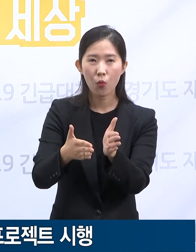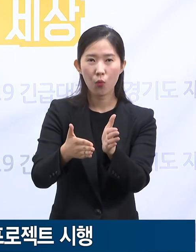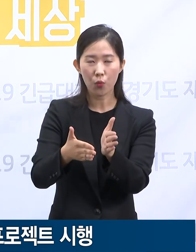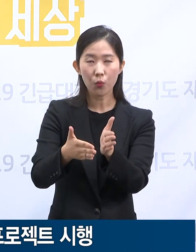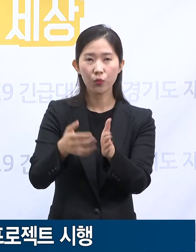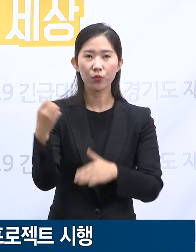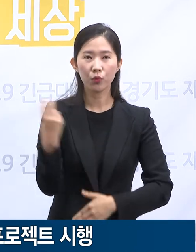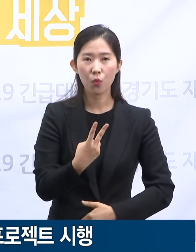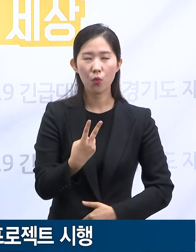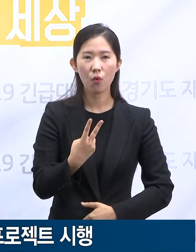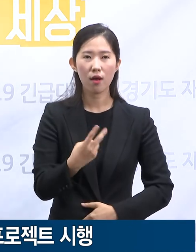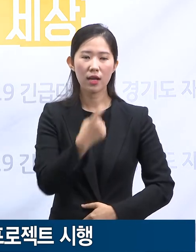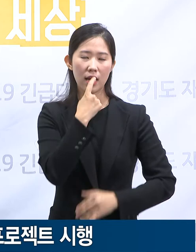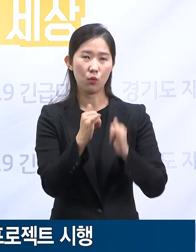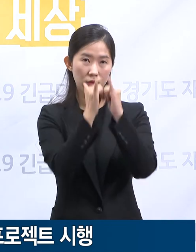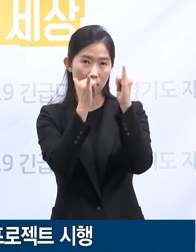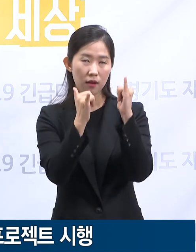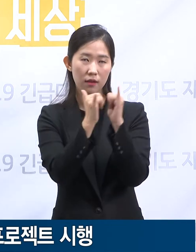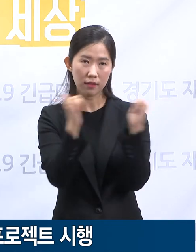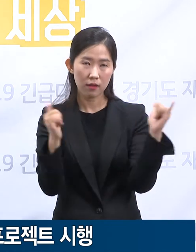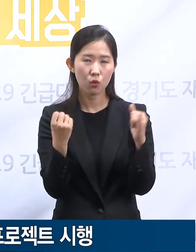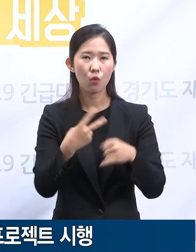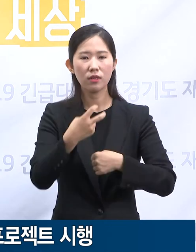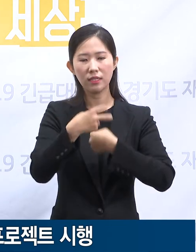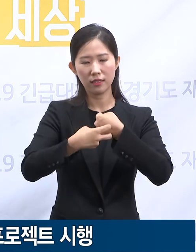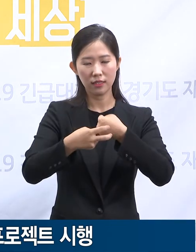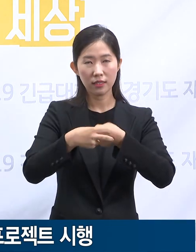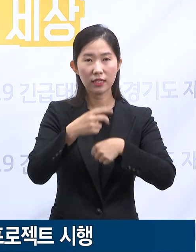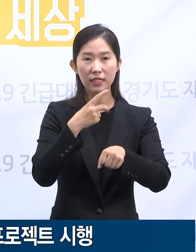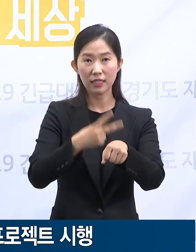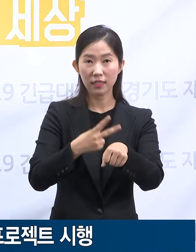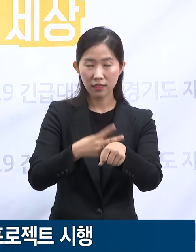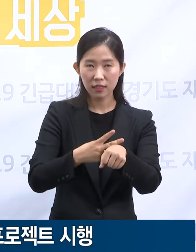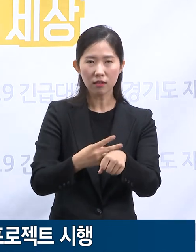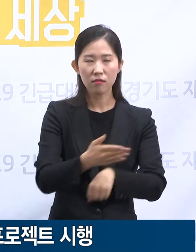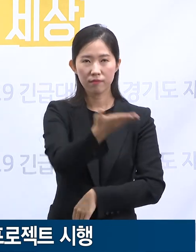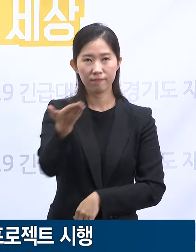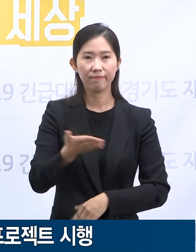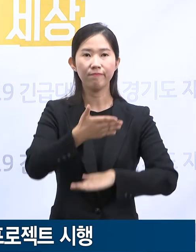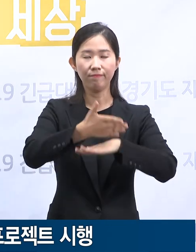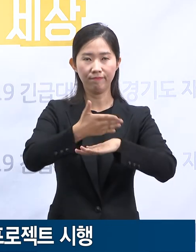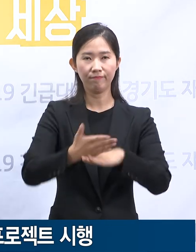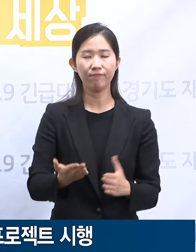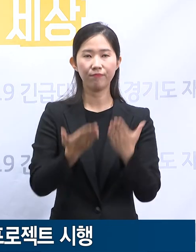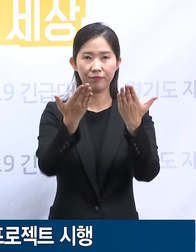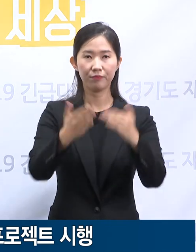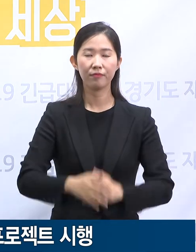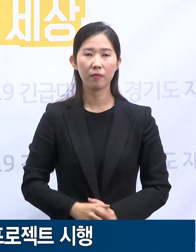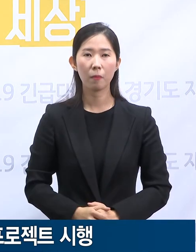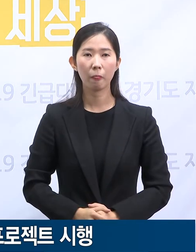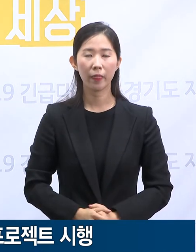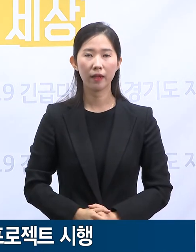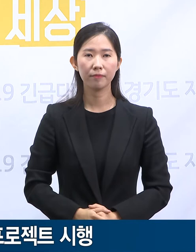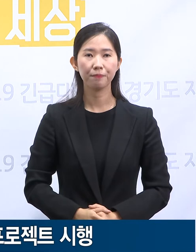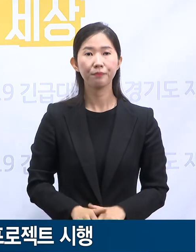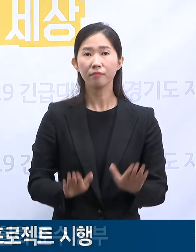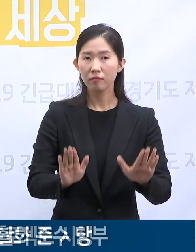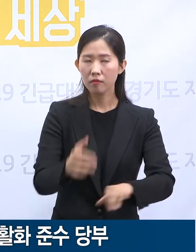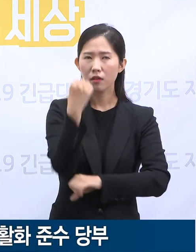간호사 선생님들께 진심으로 감사드립니다. 기초 방역수칙을 생활화해 주십시오.